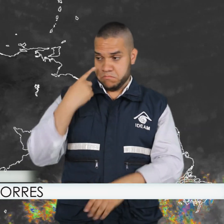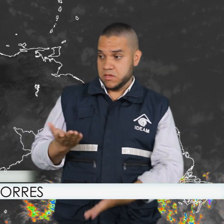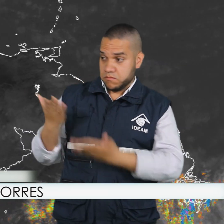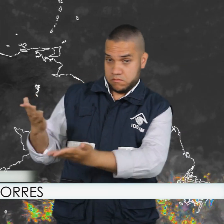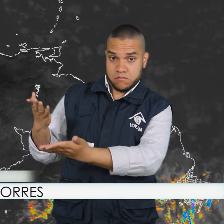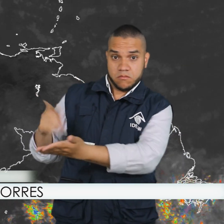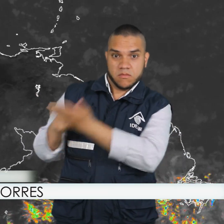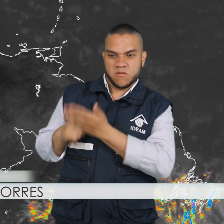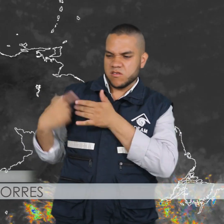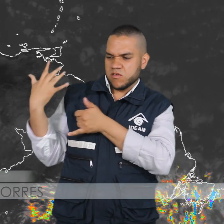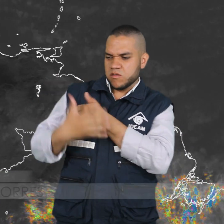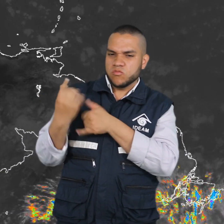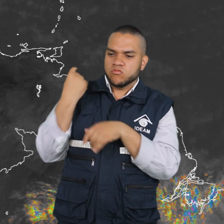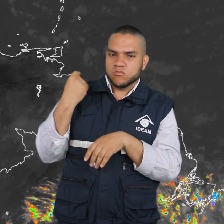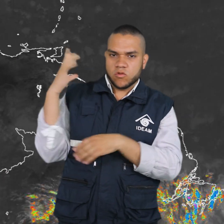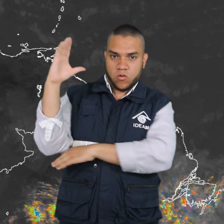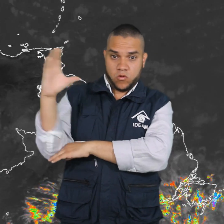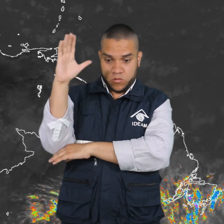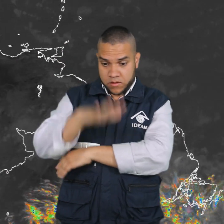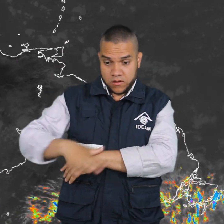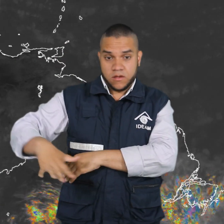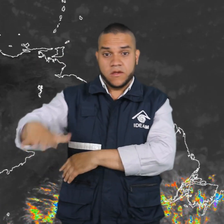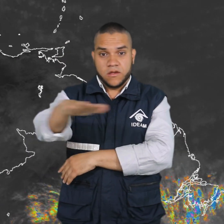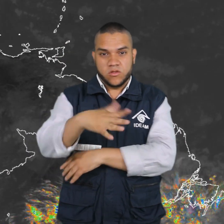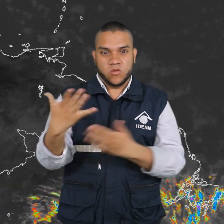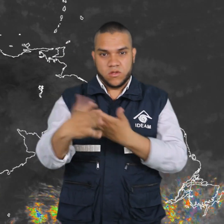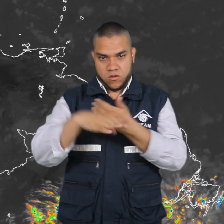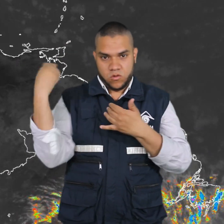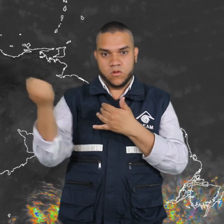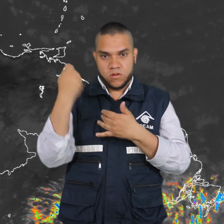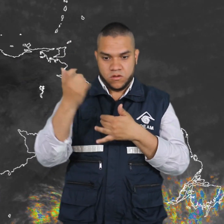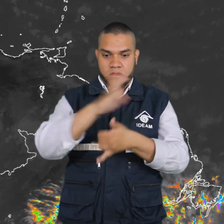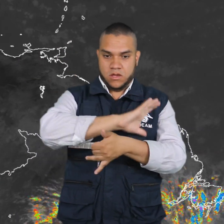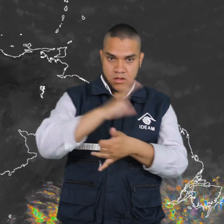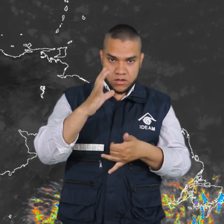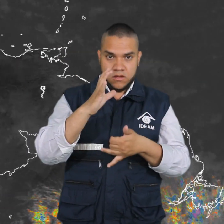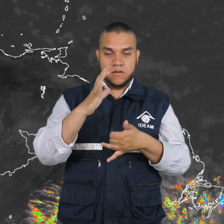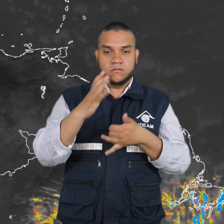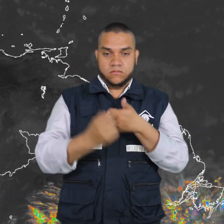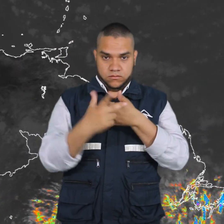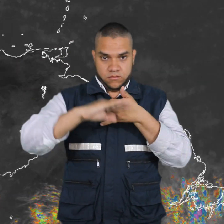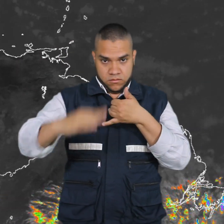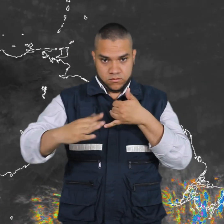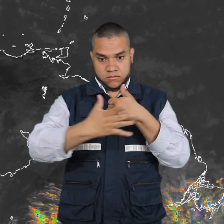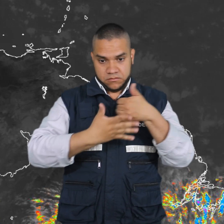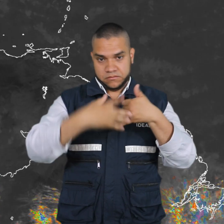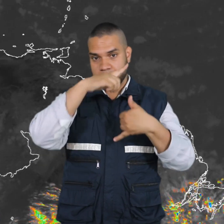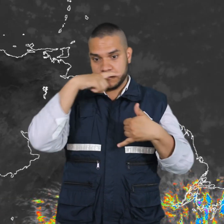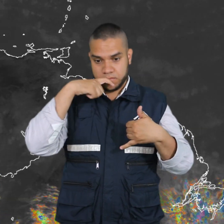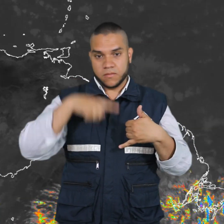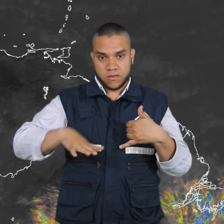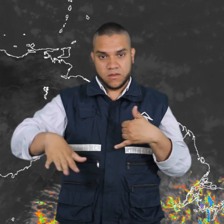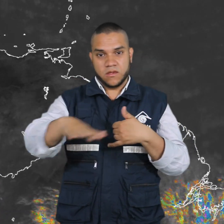satelital observamos que en las últimas horas en grandes extensiones de la Orinoquía, Caribe, Andina y Amazonía han presentado condiciones